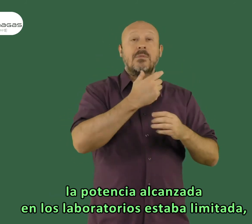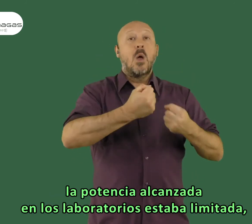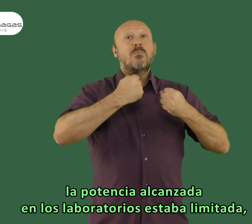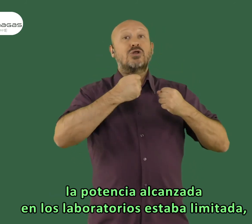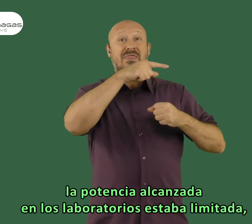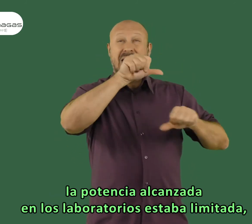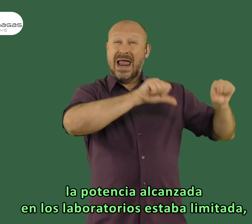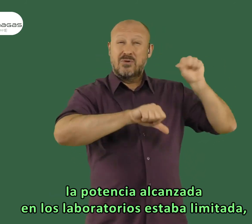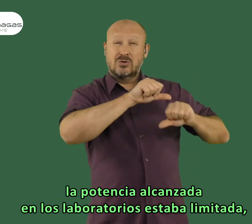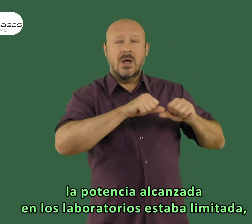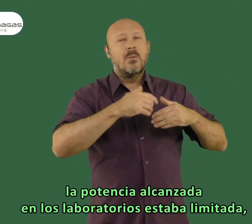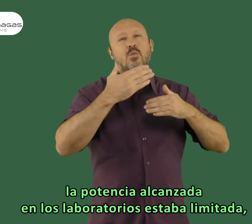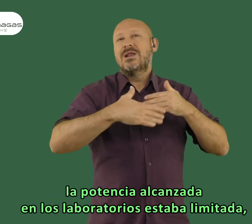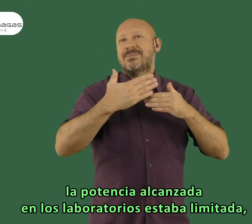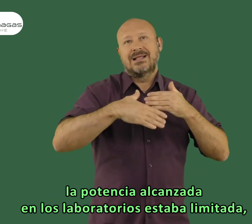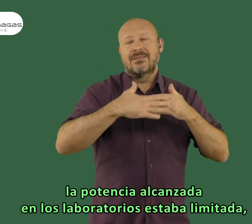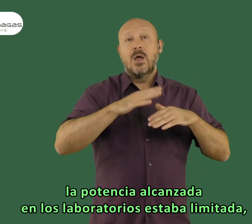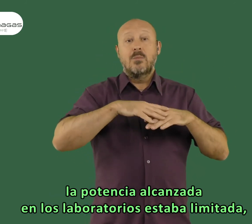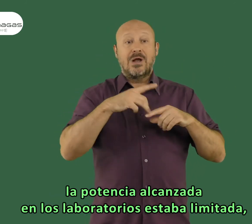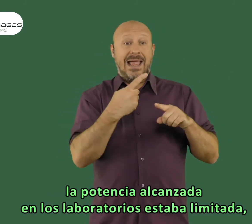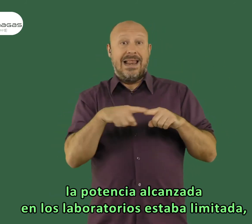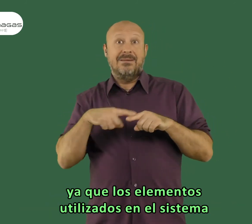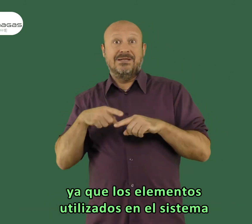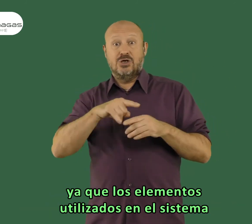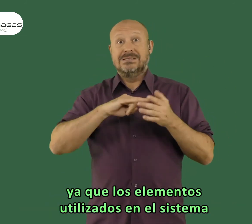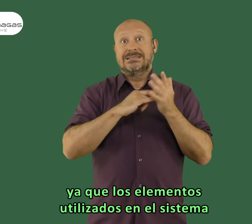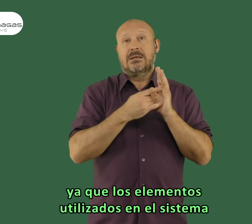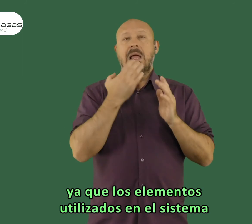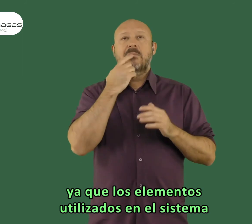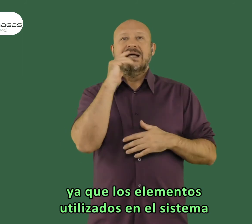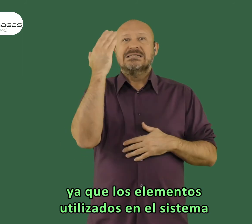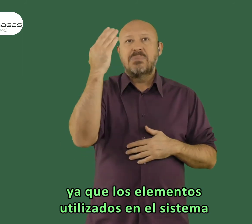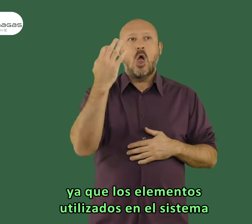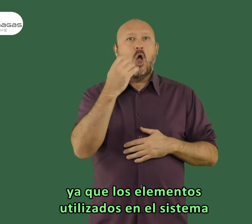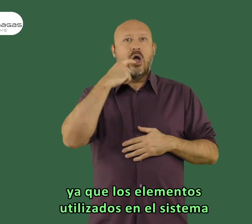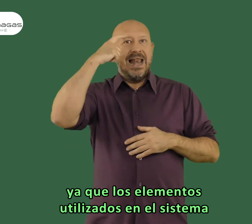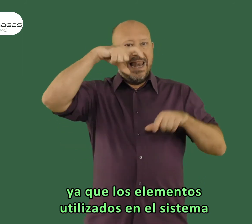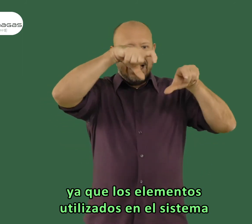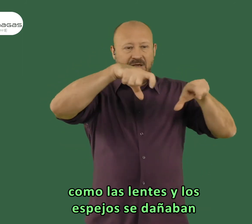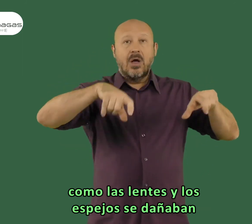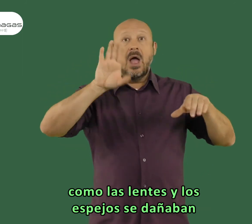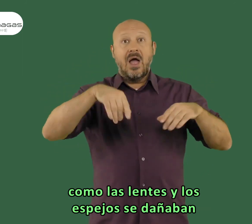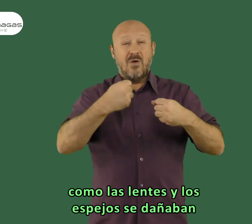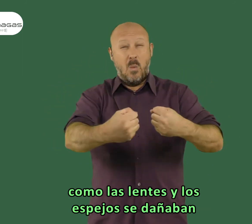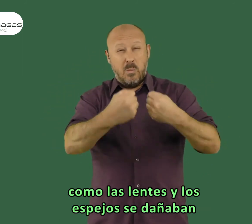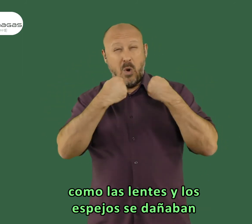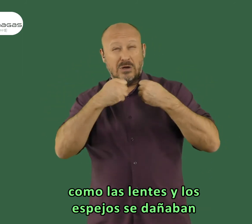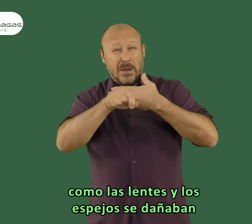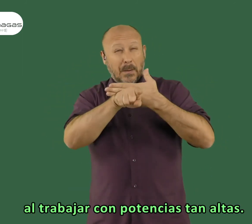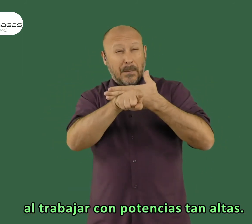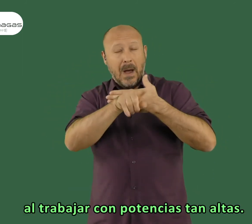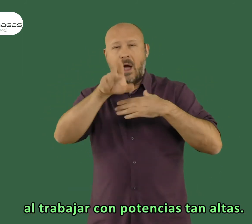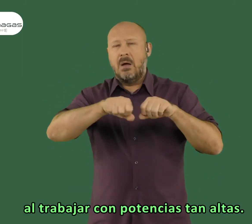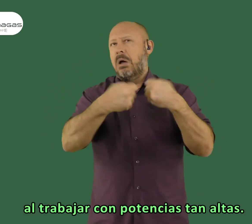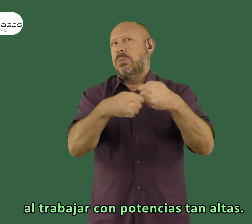la potencia alcanzada en los laboratorios estaba limitada ya que los elementos del sistema como espejos o lentes se dañaban al